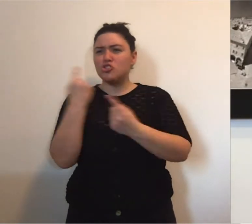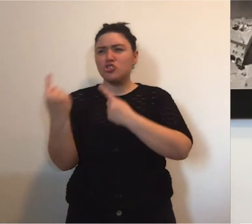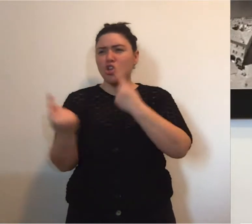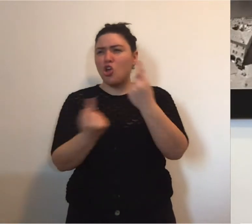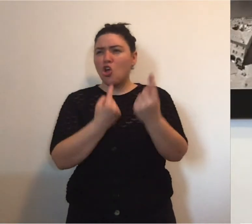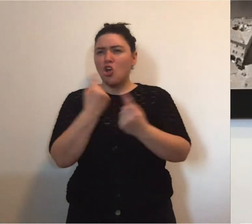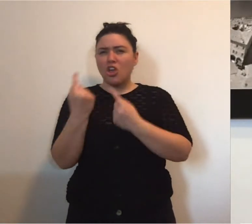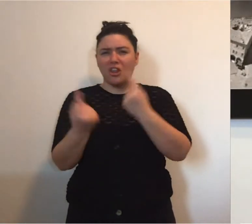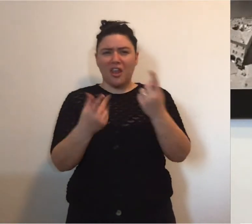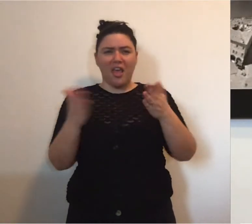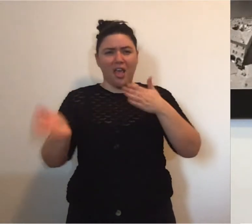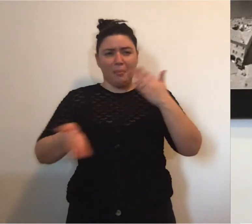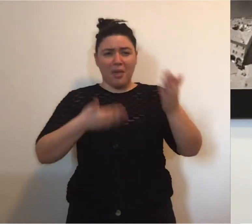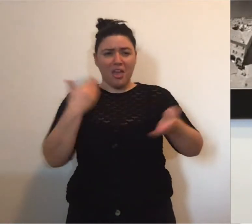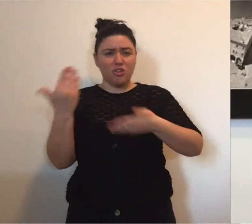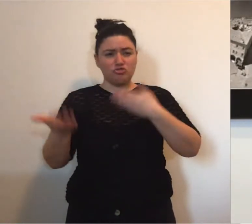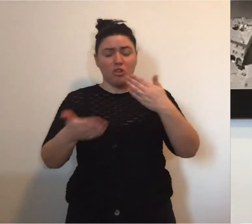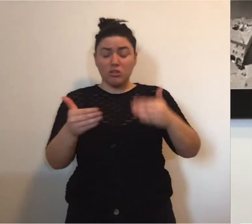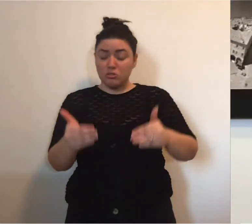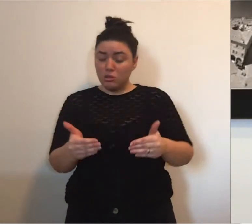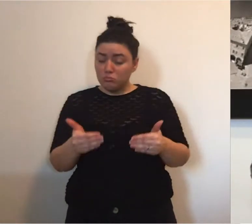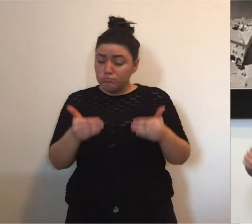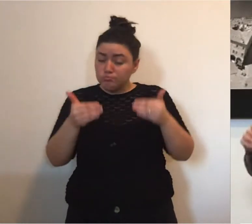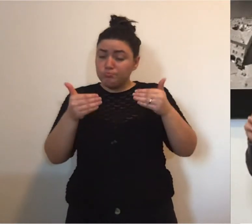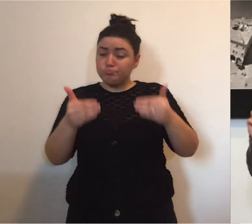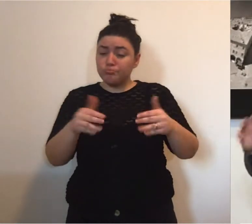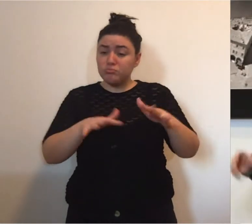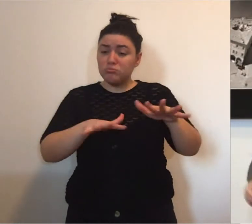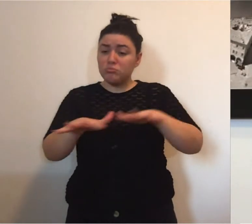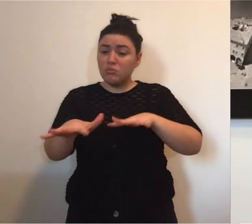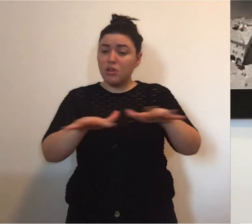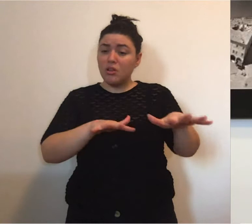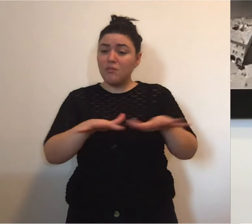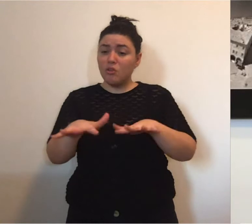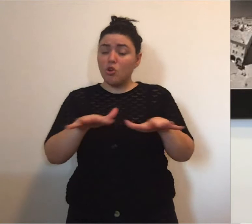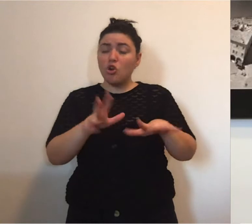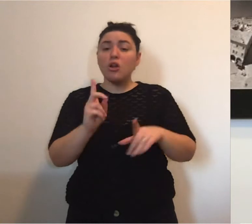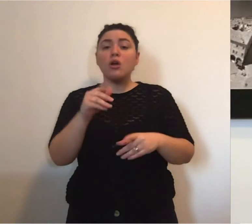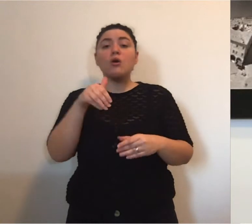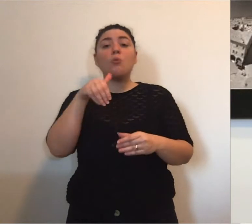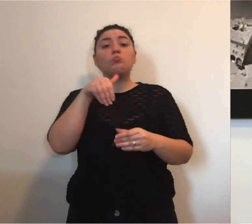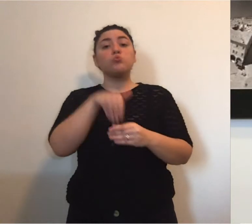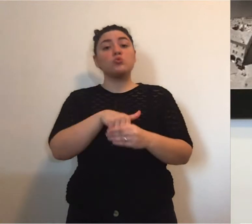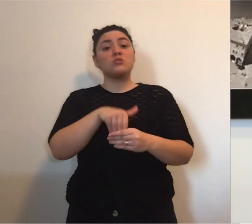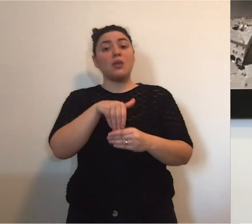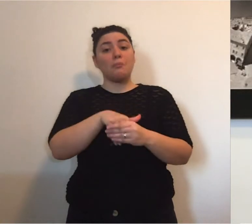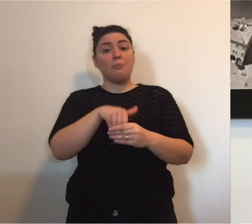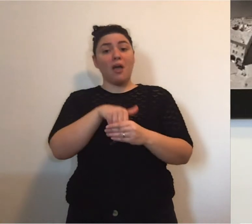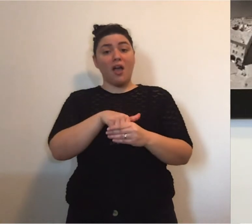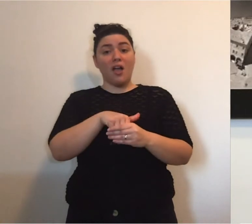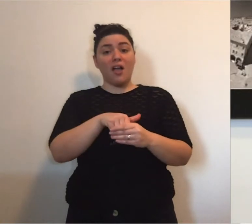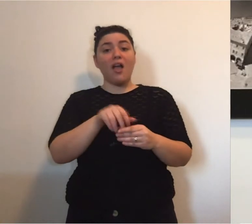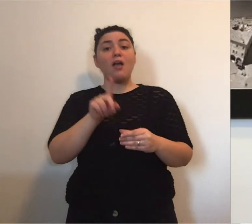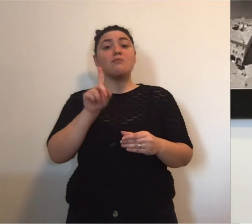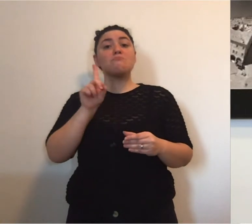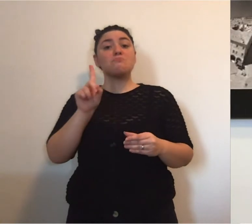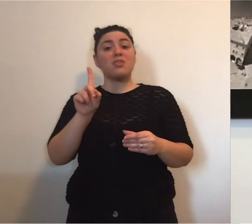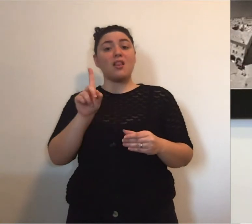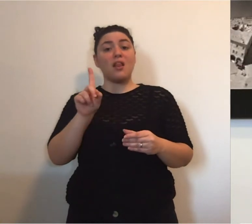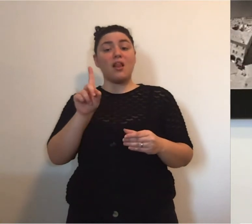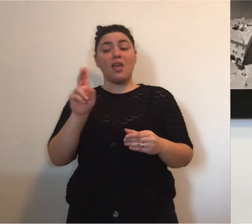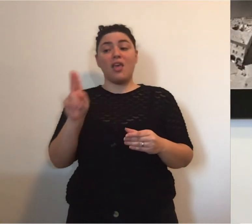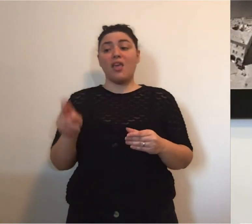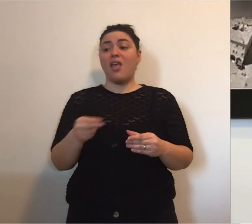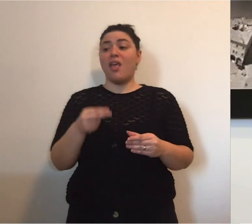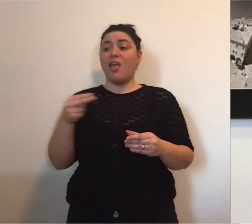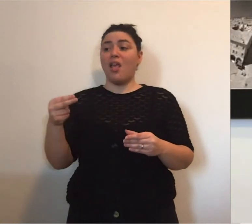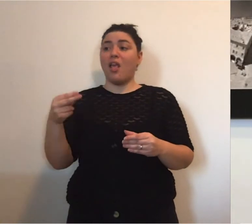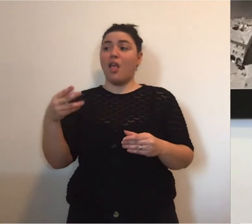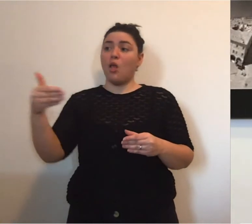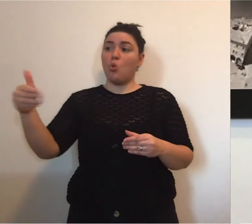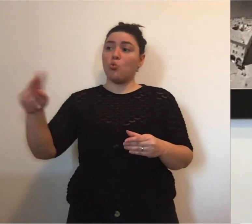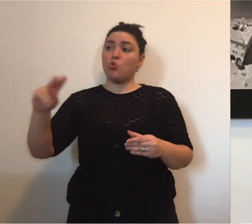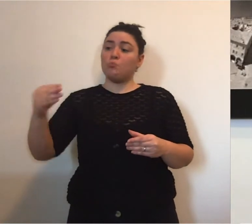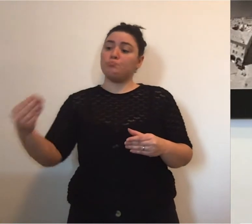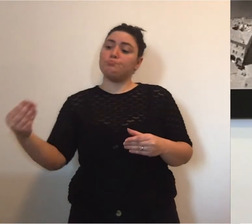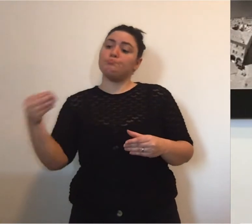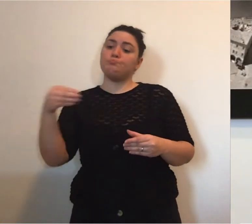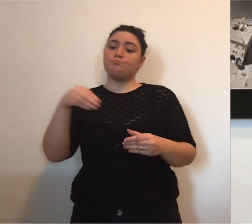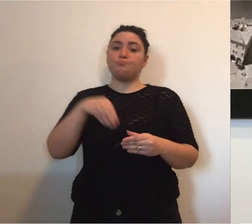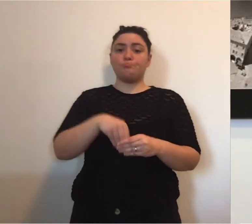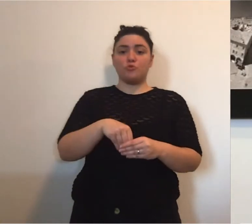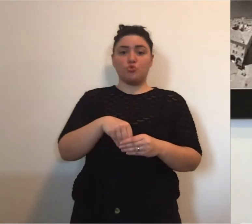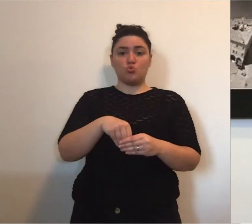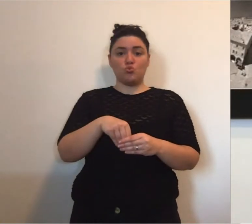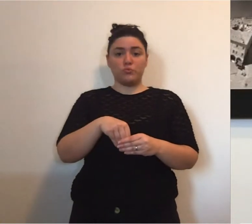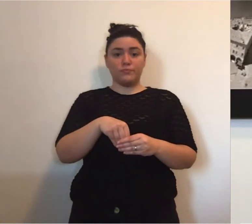fronteggiare in prima linea questa situazione di emergenza, che si troveranno la busta paga,